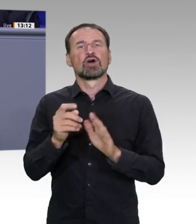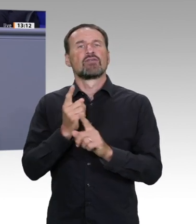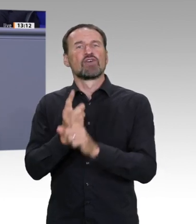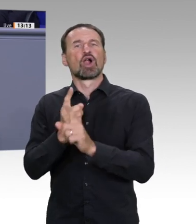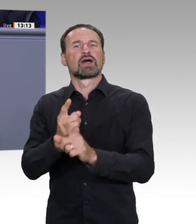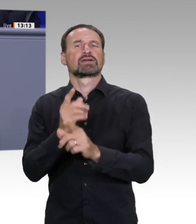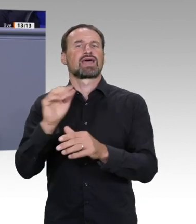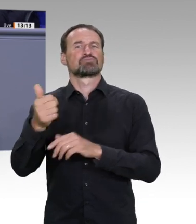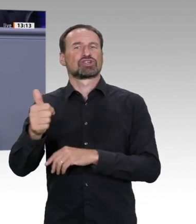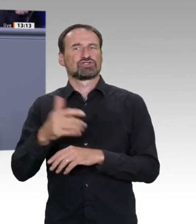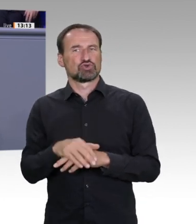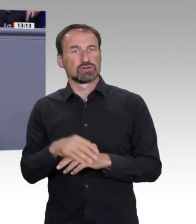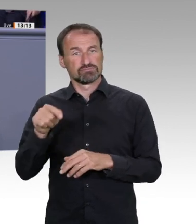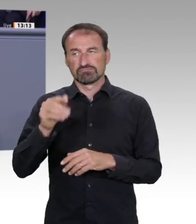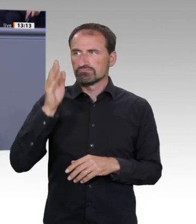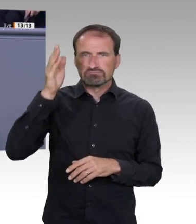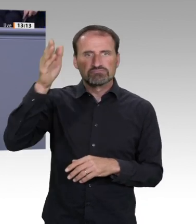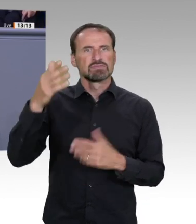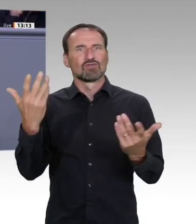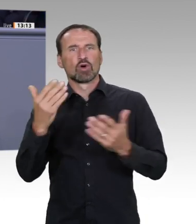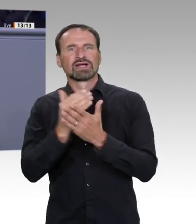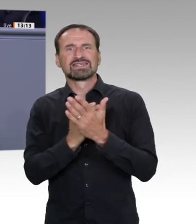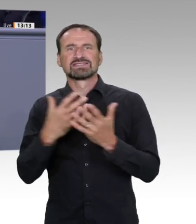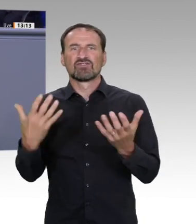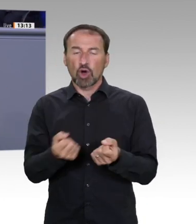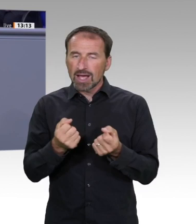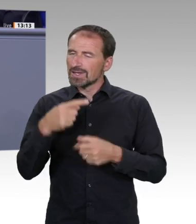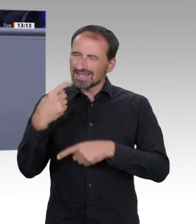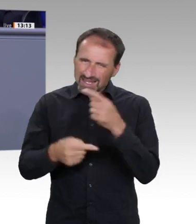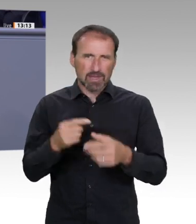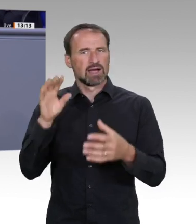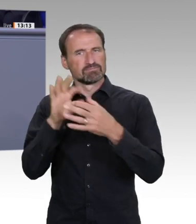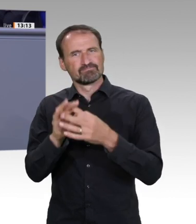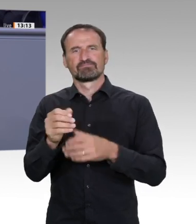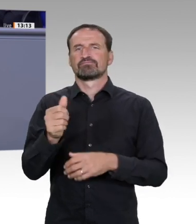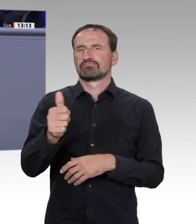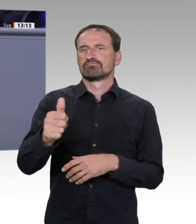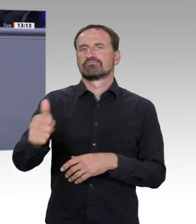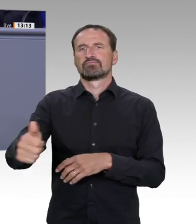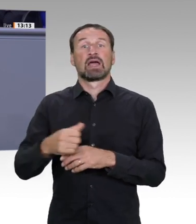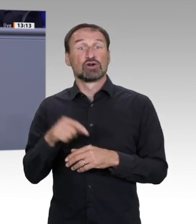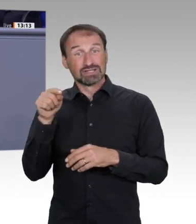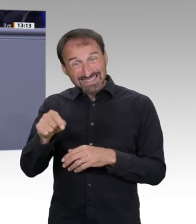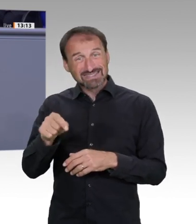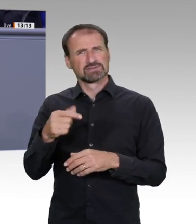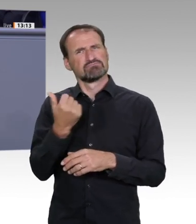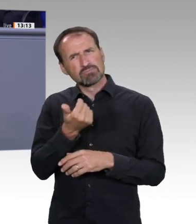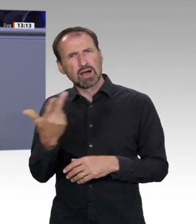zukommen, gewappnet. Ich kann gar nicht aufzählen, was dafür alles bedeutsam ist, aber ein paar Beispiele kann ich darin Wenige,